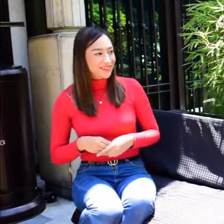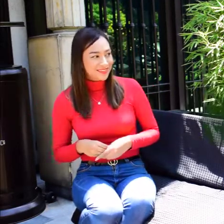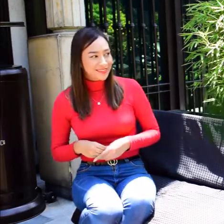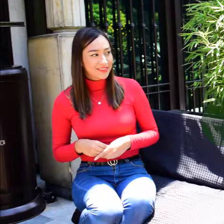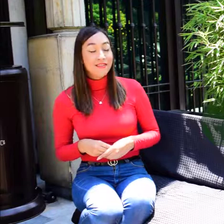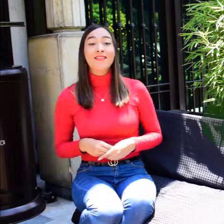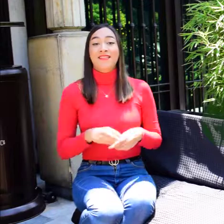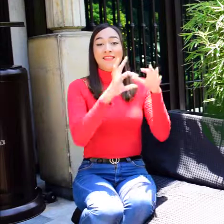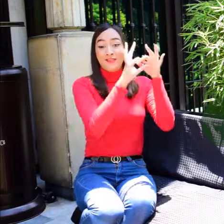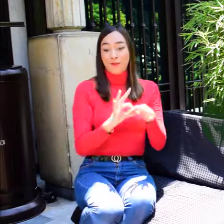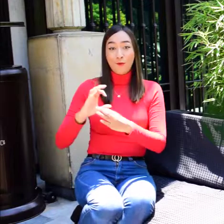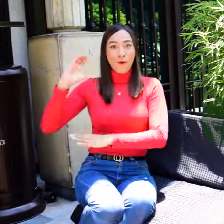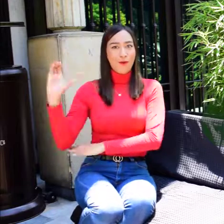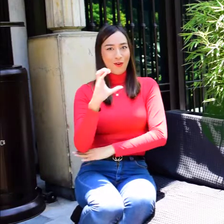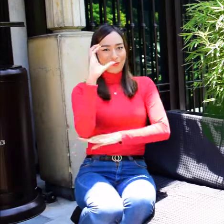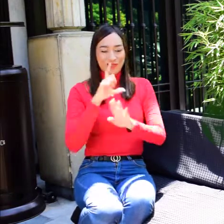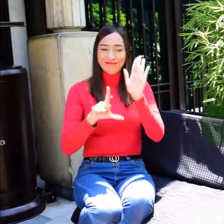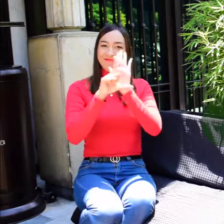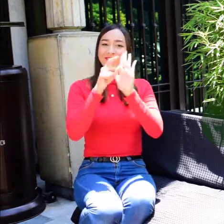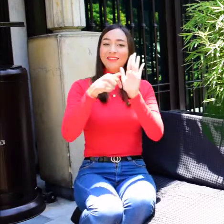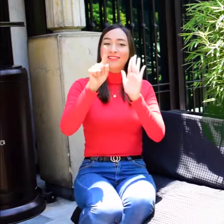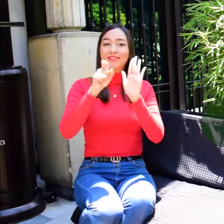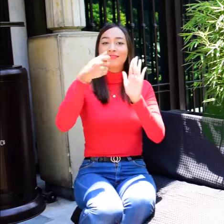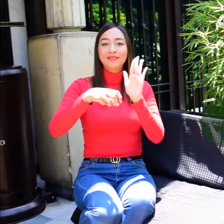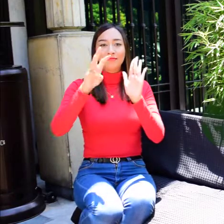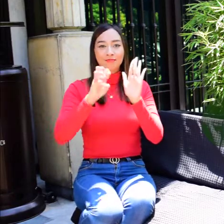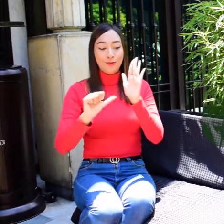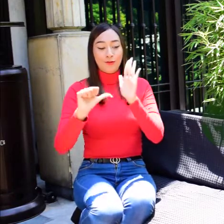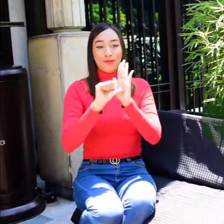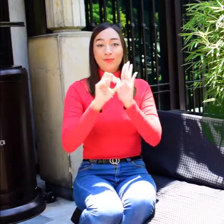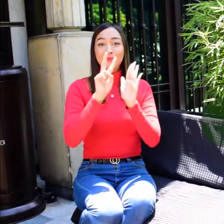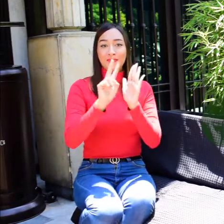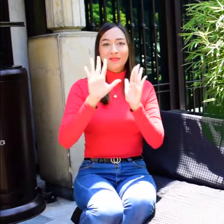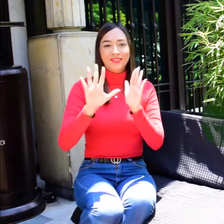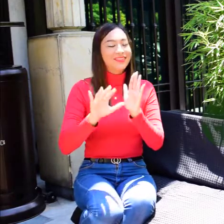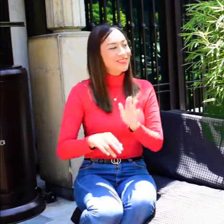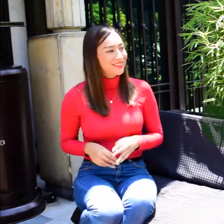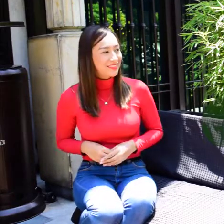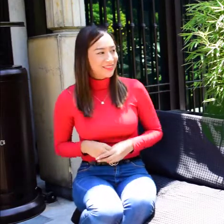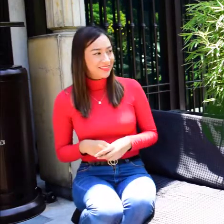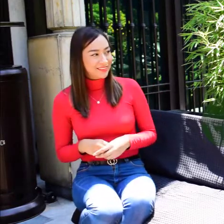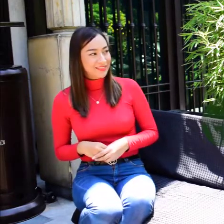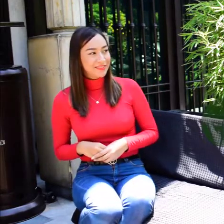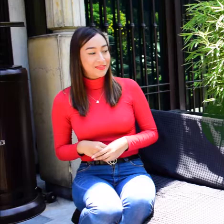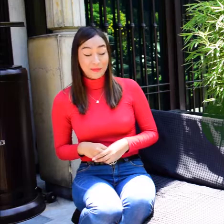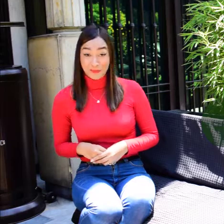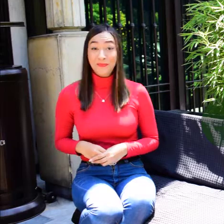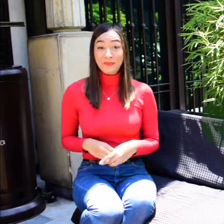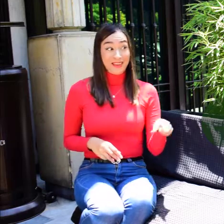Y en Colombia encontramos la Ley 1618, La cual, en su artículo 25, Participación de las